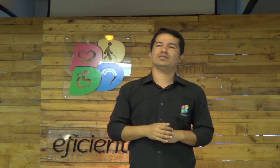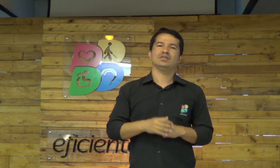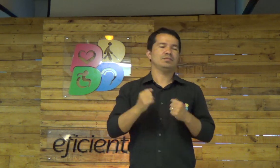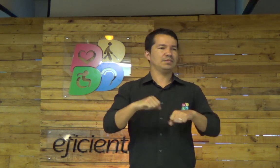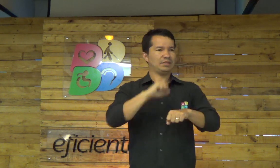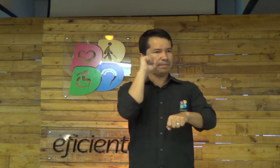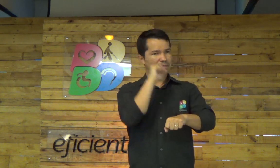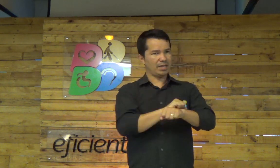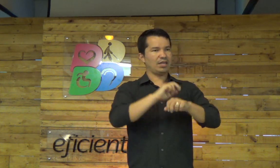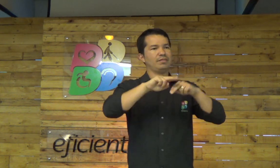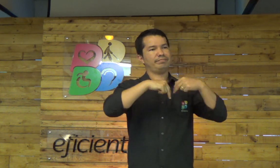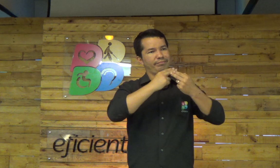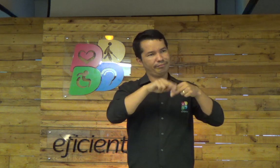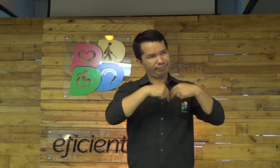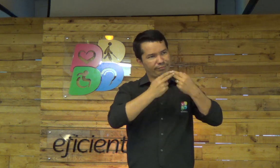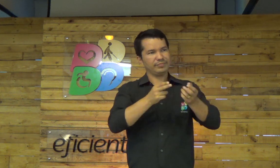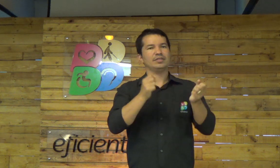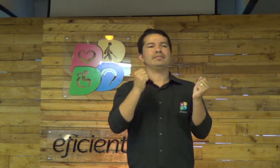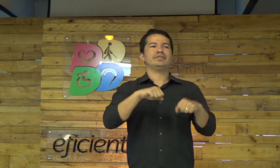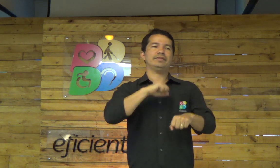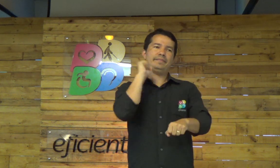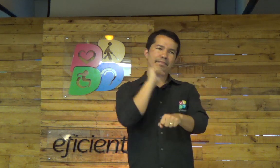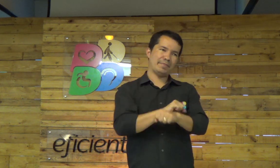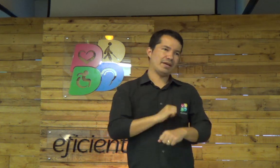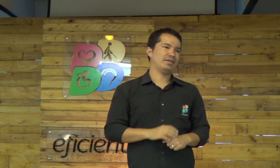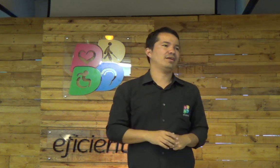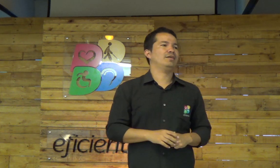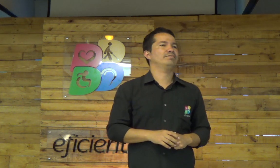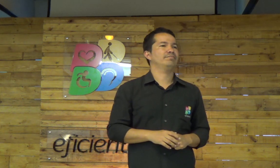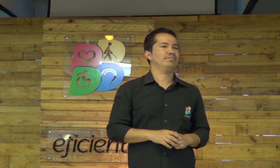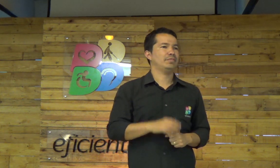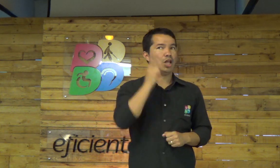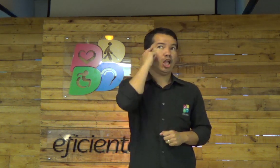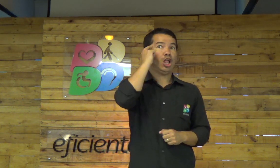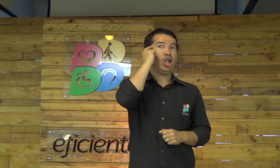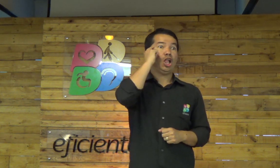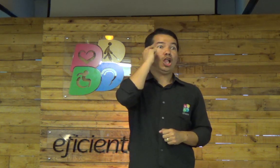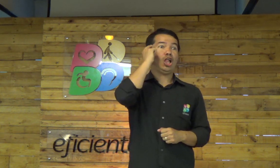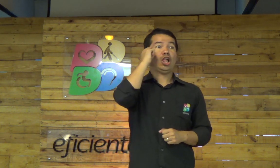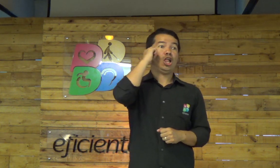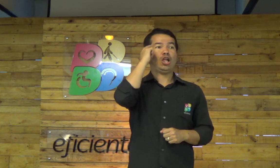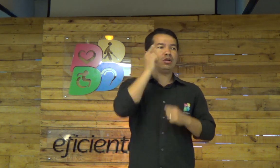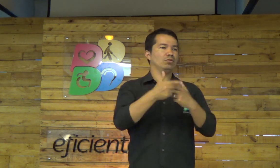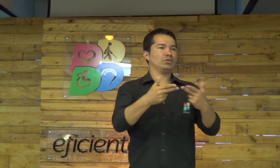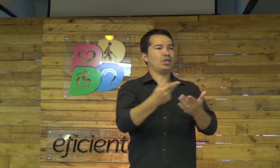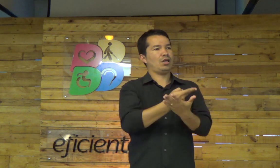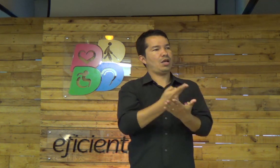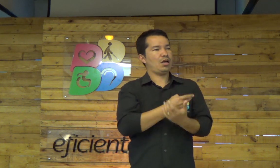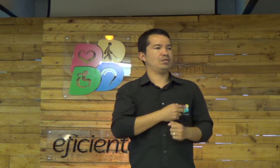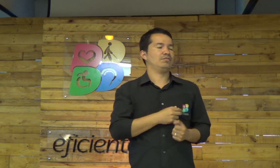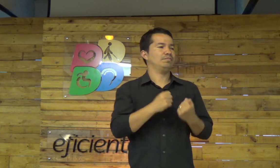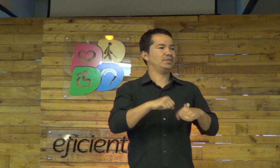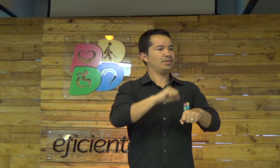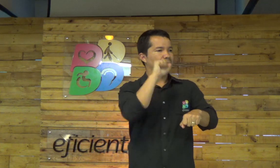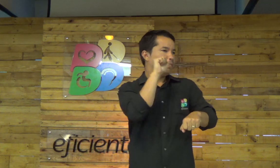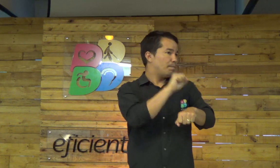de ter falsidade, parar com pornografia, de ficar imaginando coisas erradas,